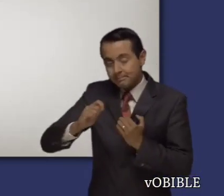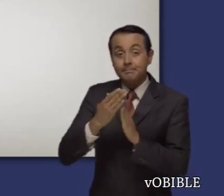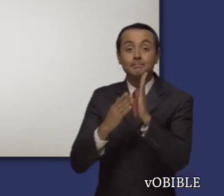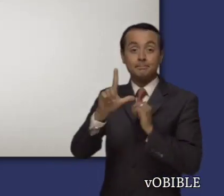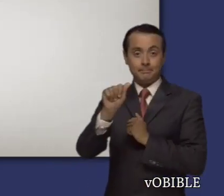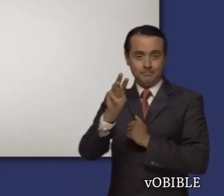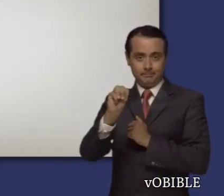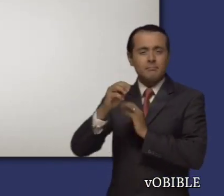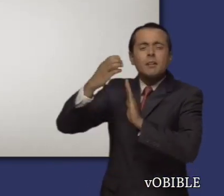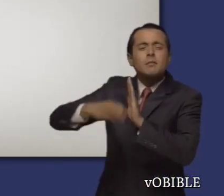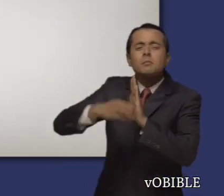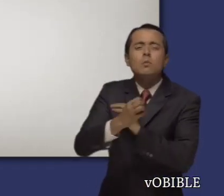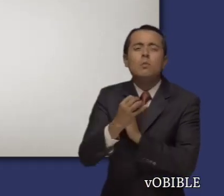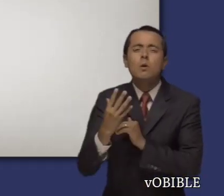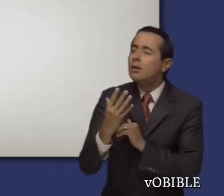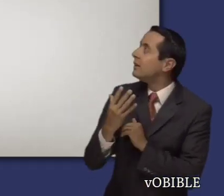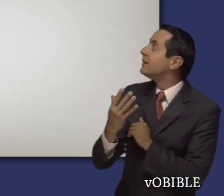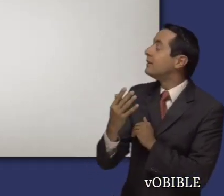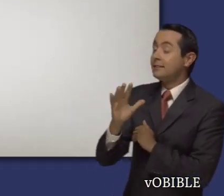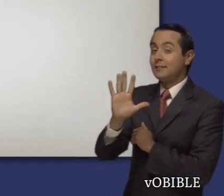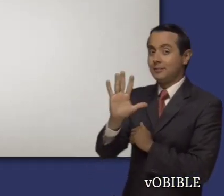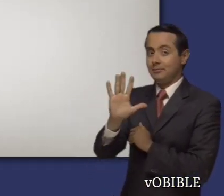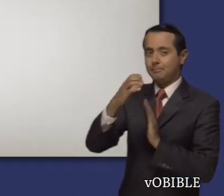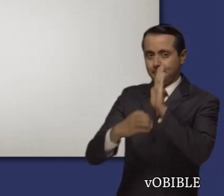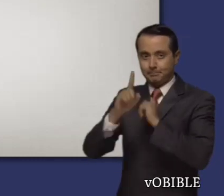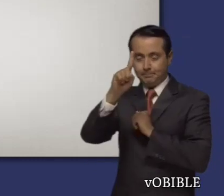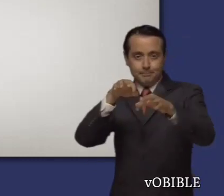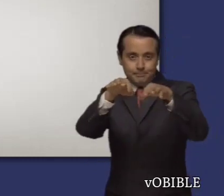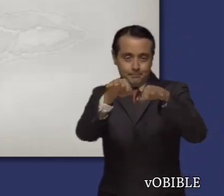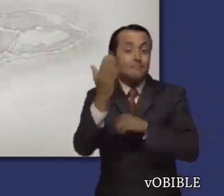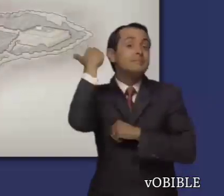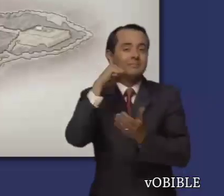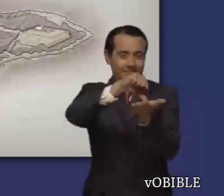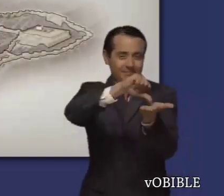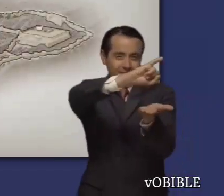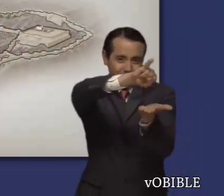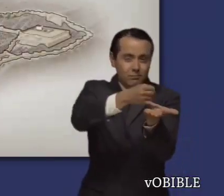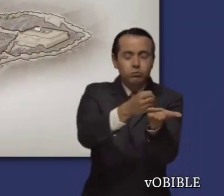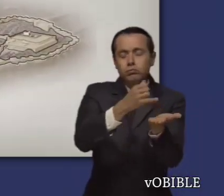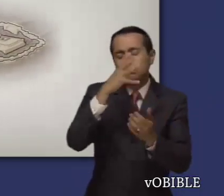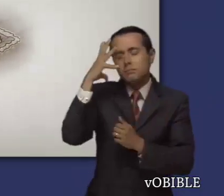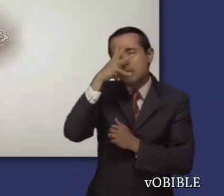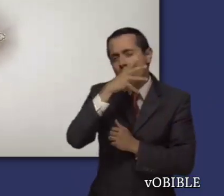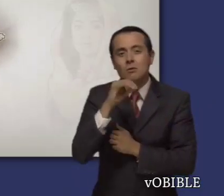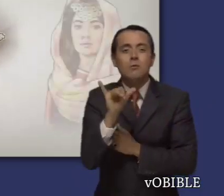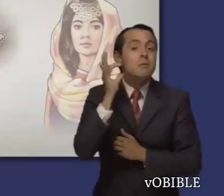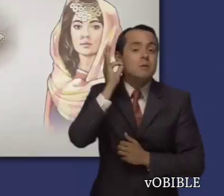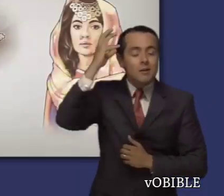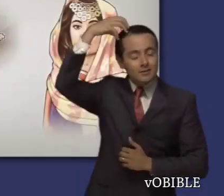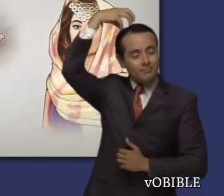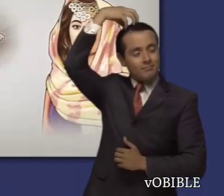consta de cinco capítulos o poemas. En el capítulo 1, a Jerusalén se la describe como una